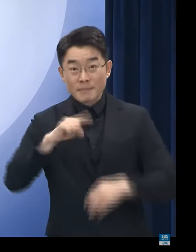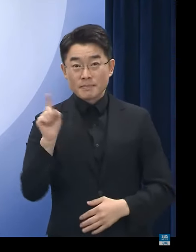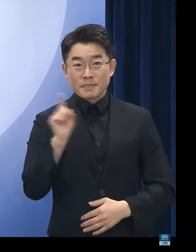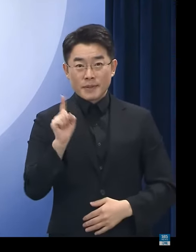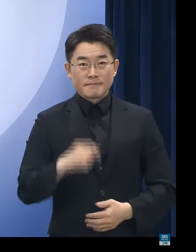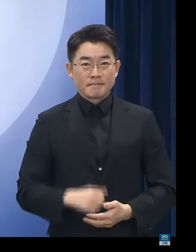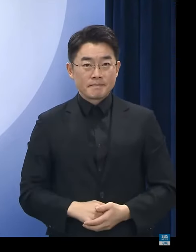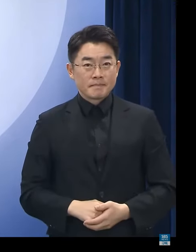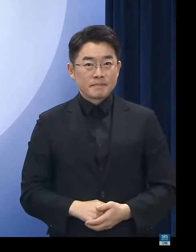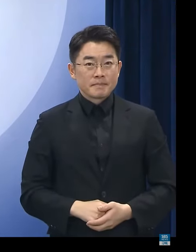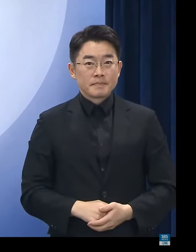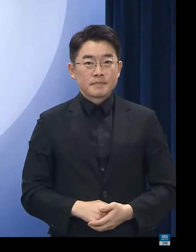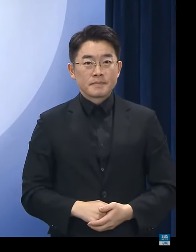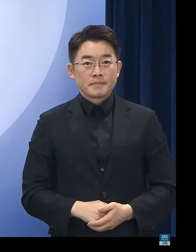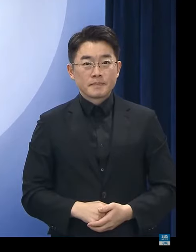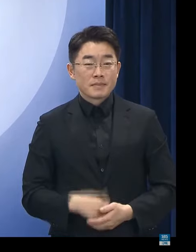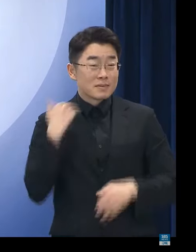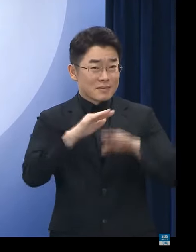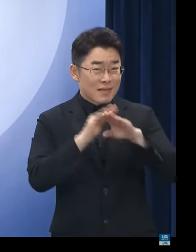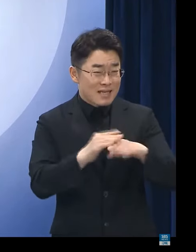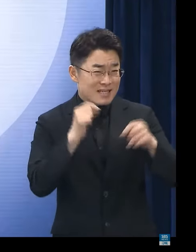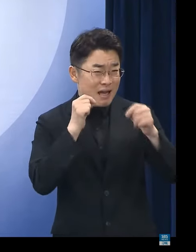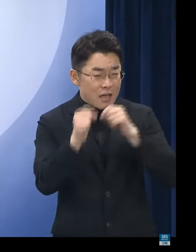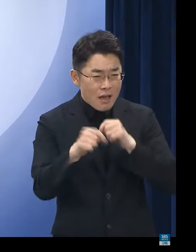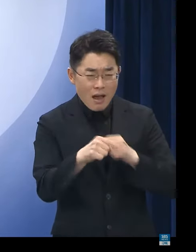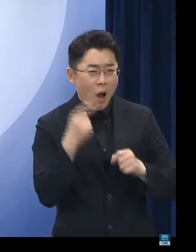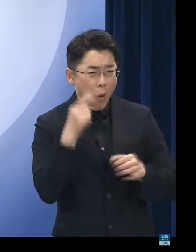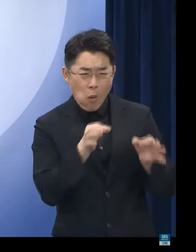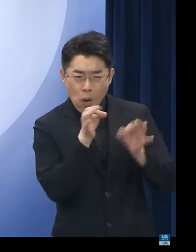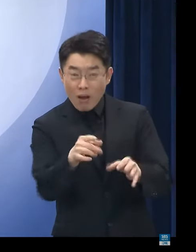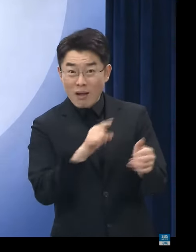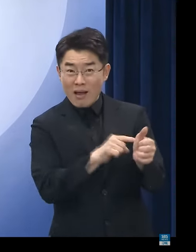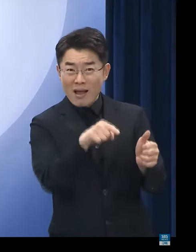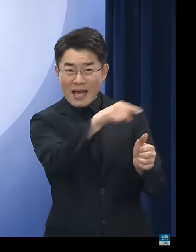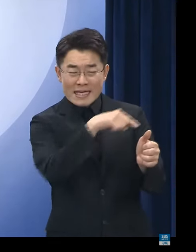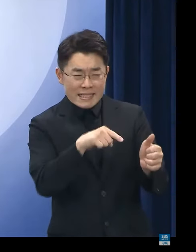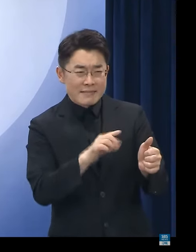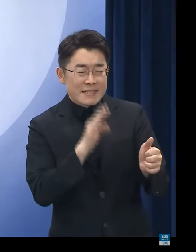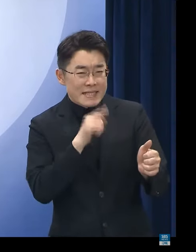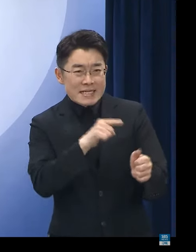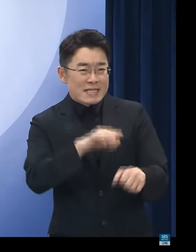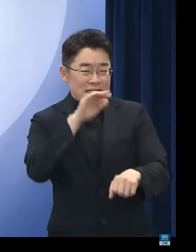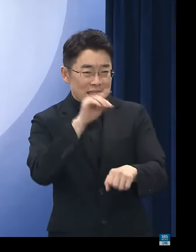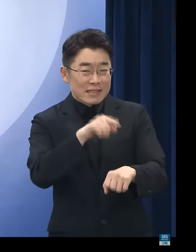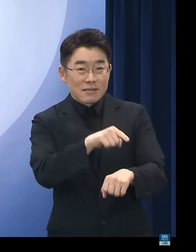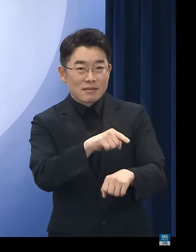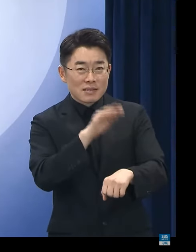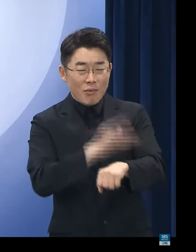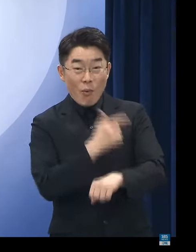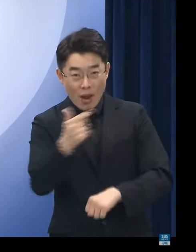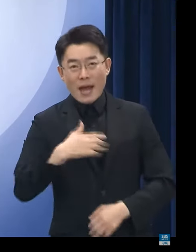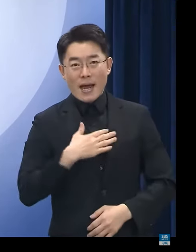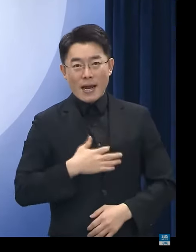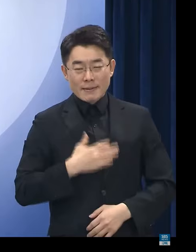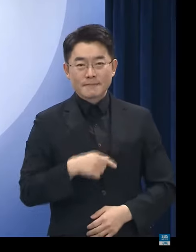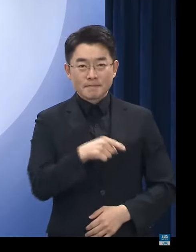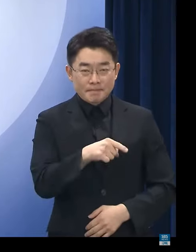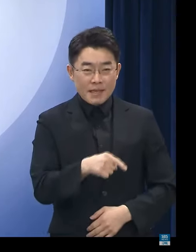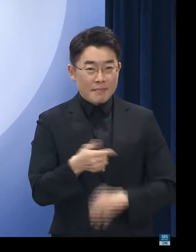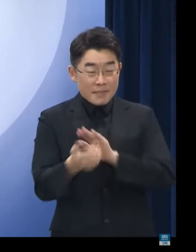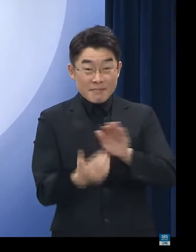민생범죄인 전세사기의 심각성을 인식하고 예방, 지원,